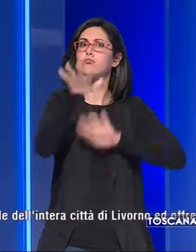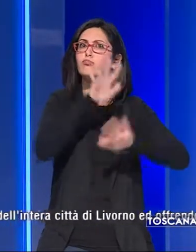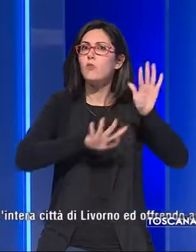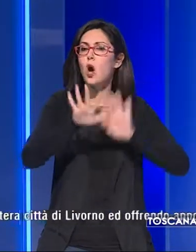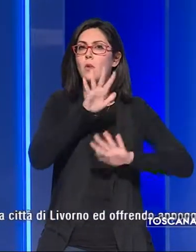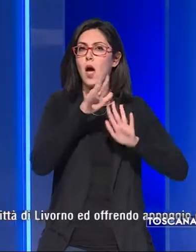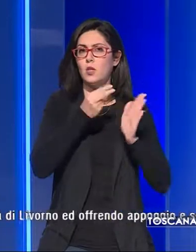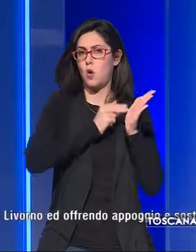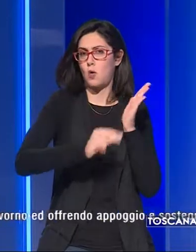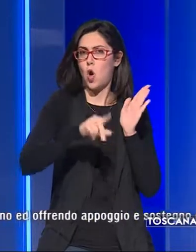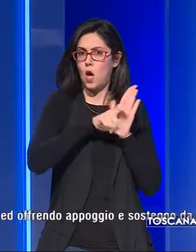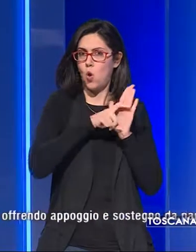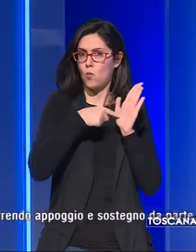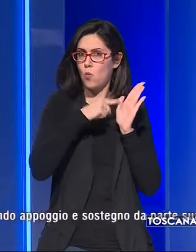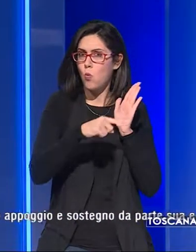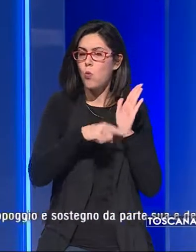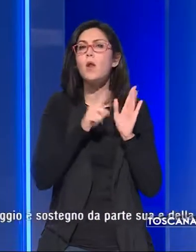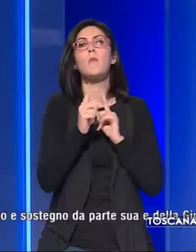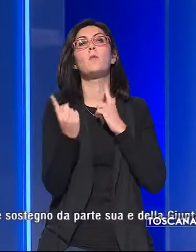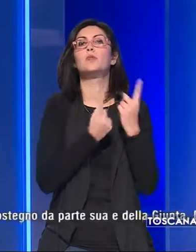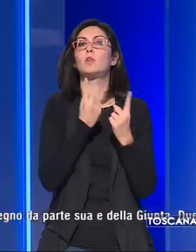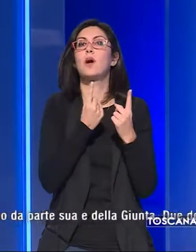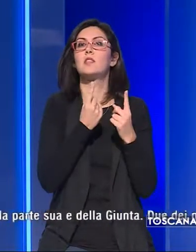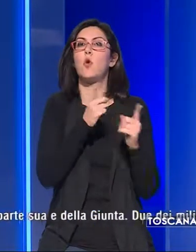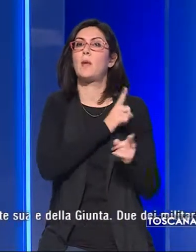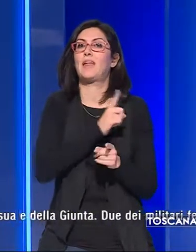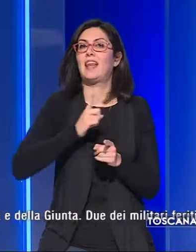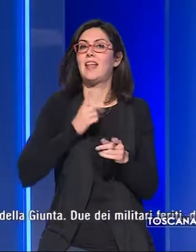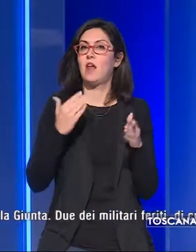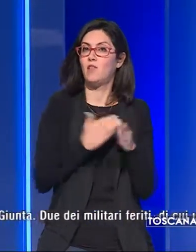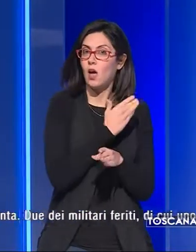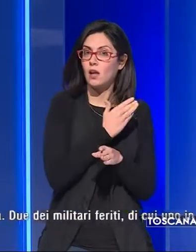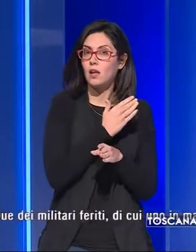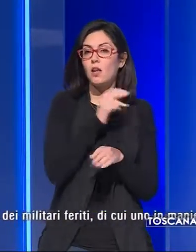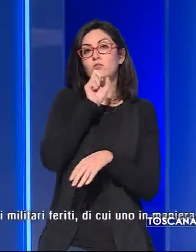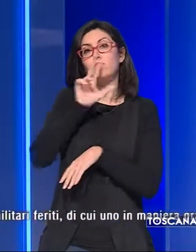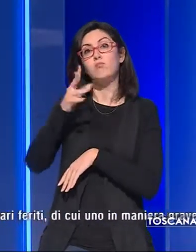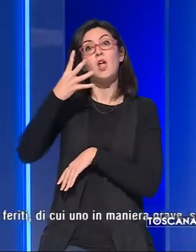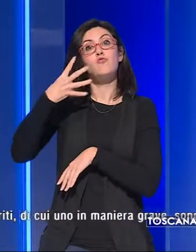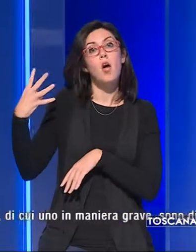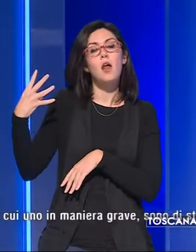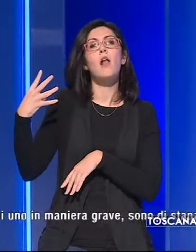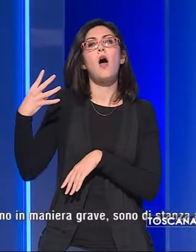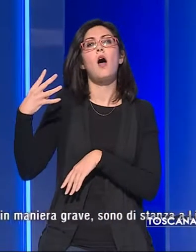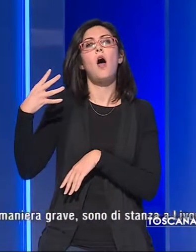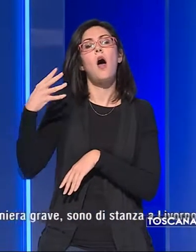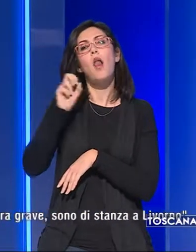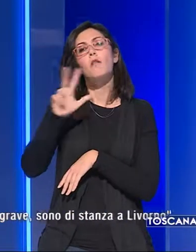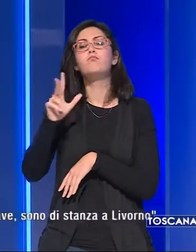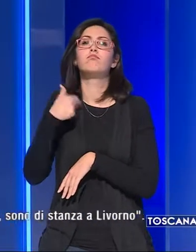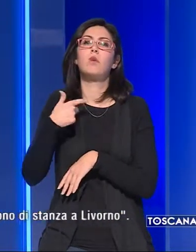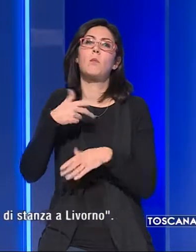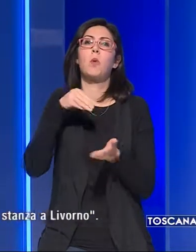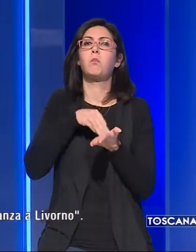una nota del comune, sulle condizioni dei militari feriti, comunicando al generale la presenza morale